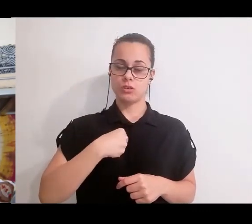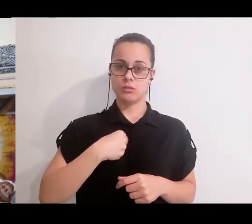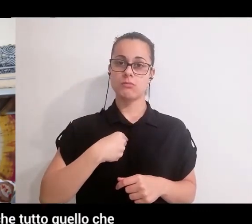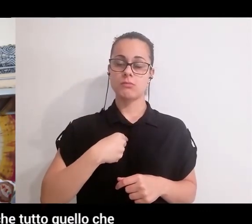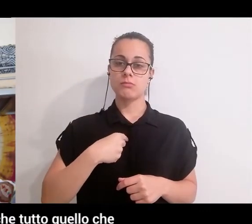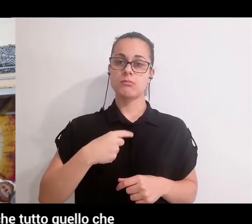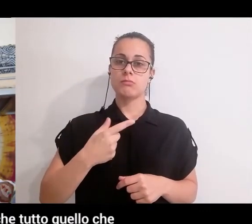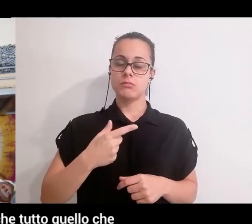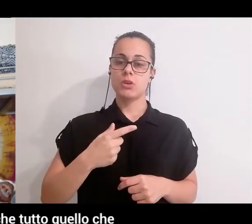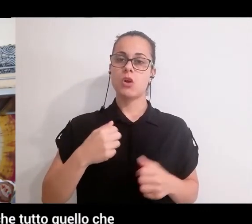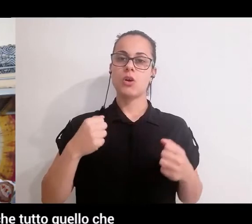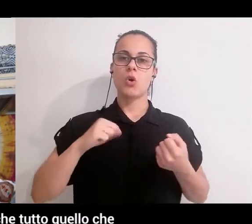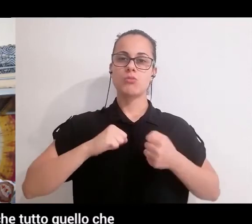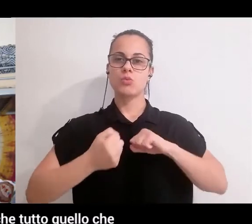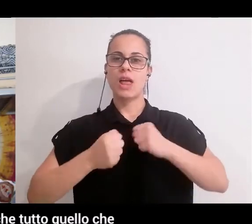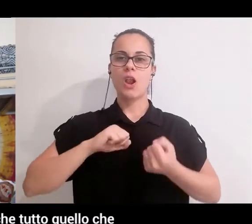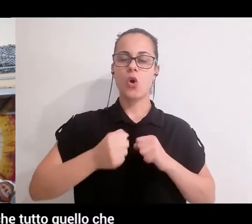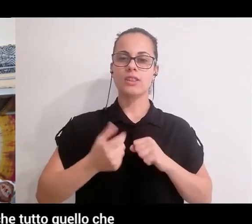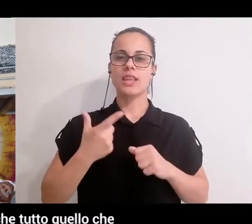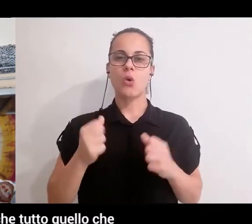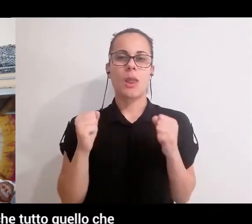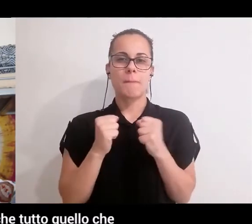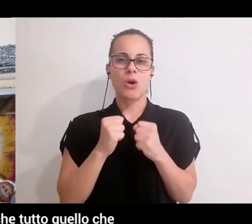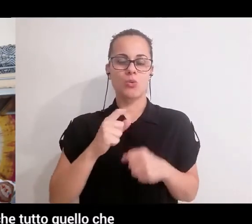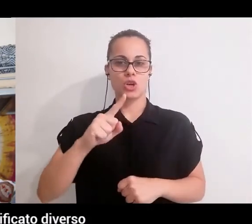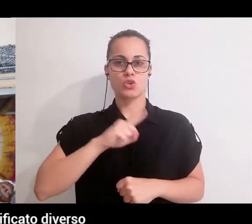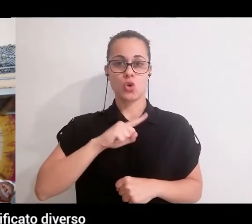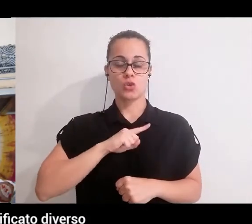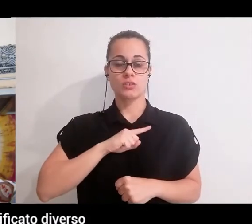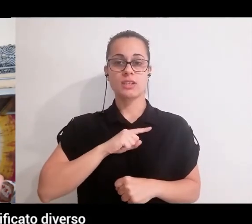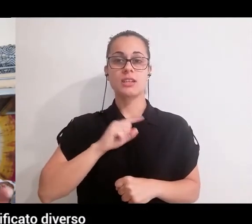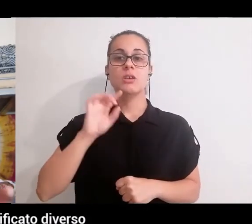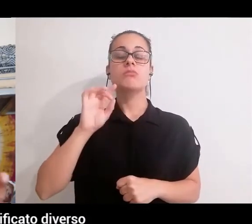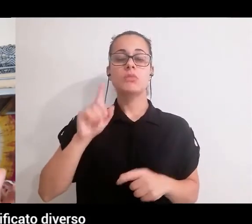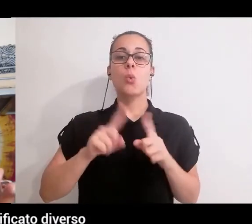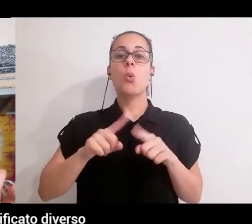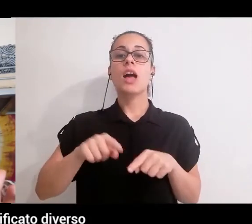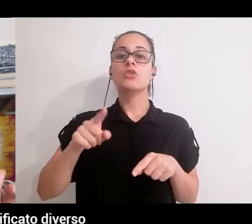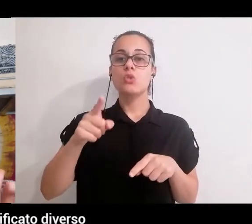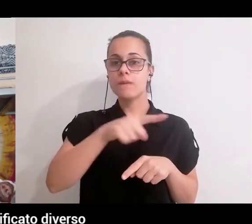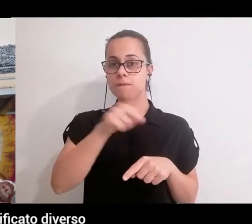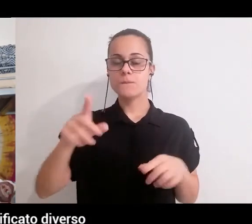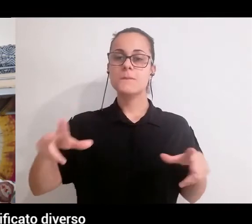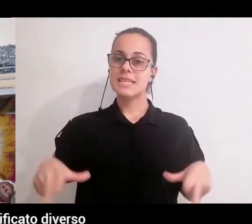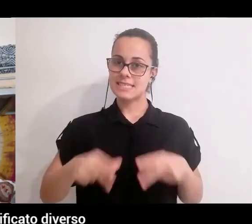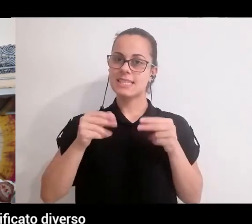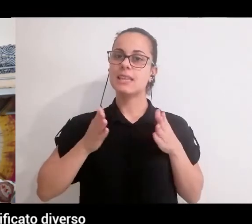nostre paure, quando cominciamo questo percorso, anche tutto quello che accade all'esterno di noi acquista